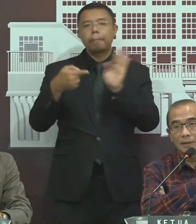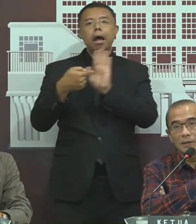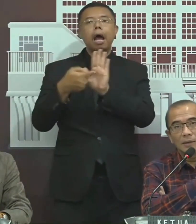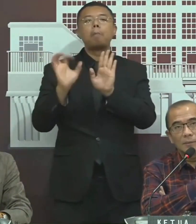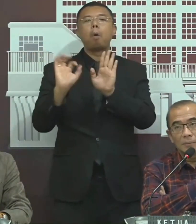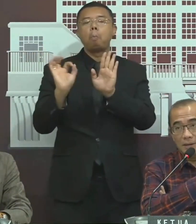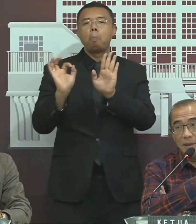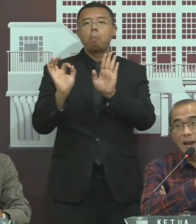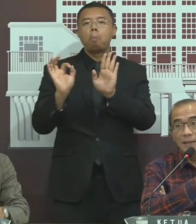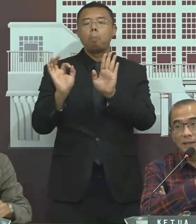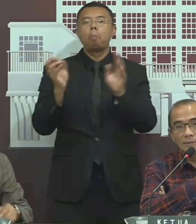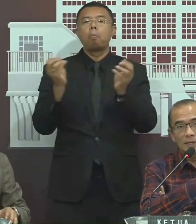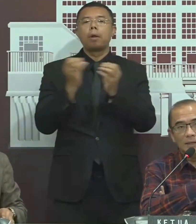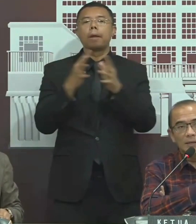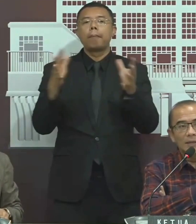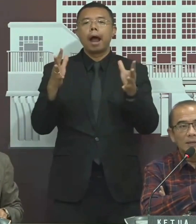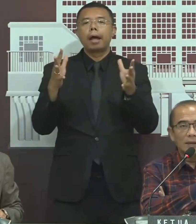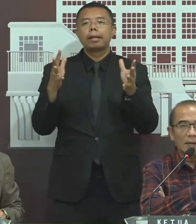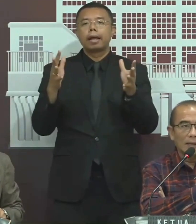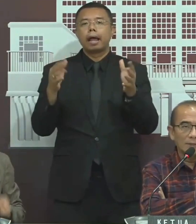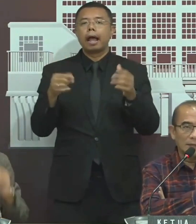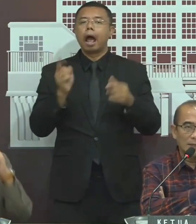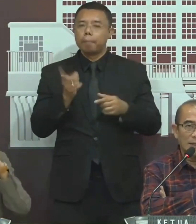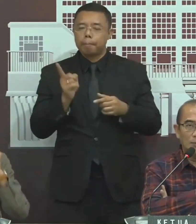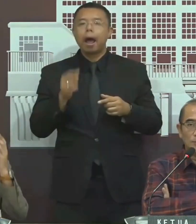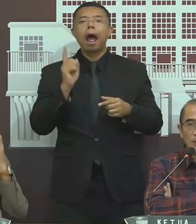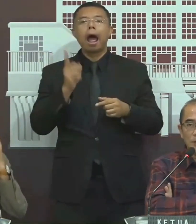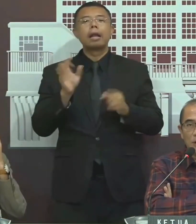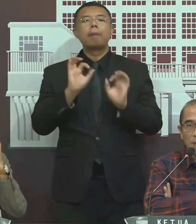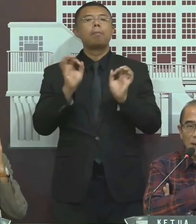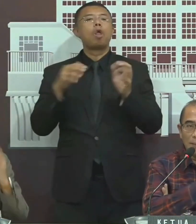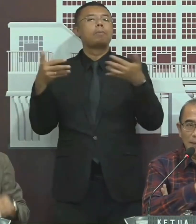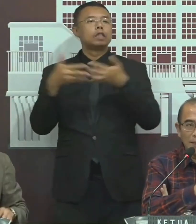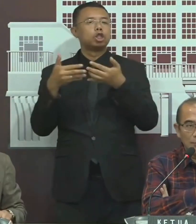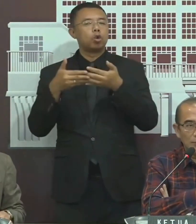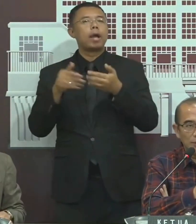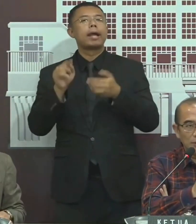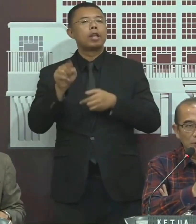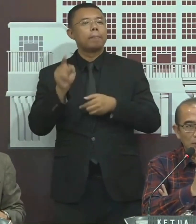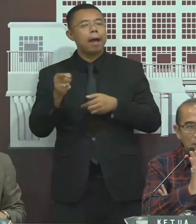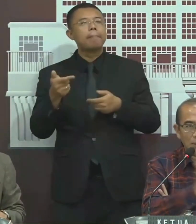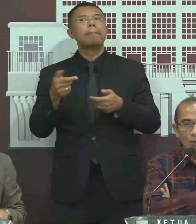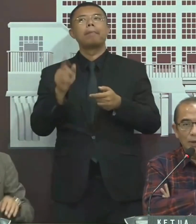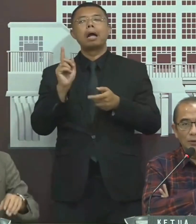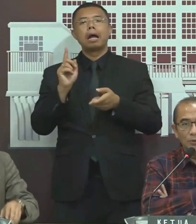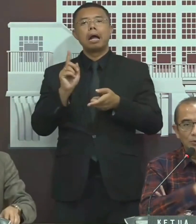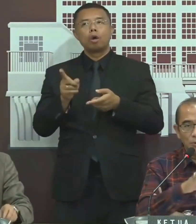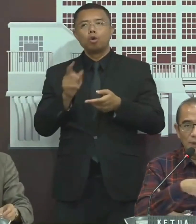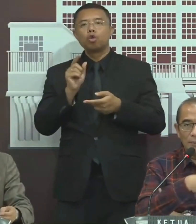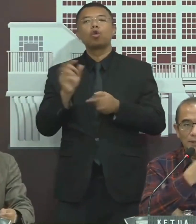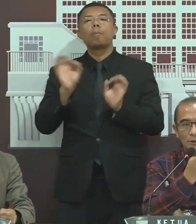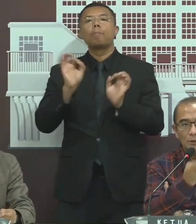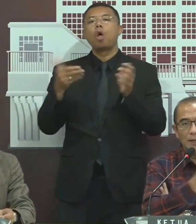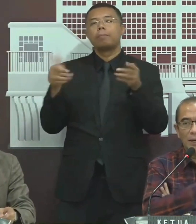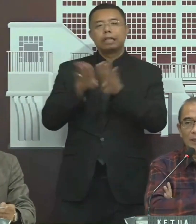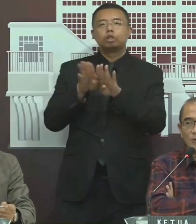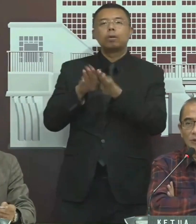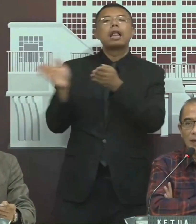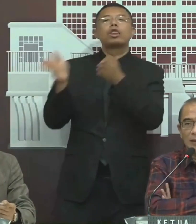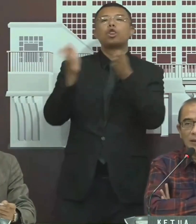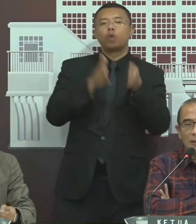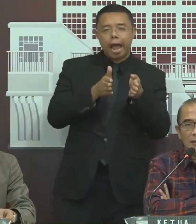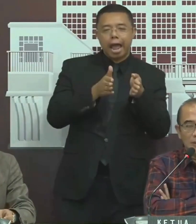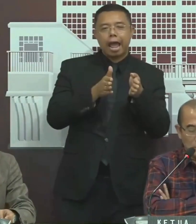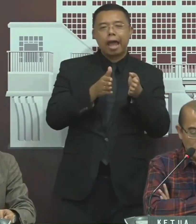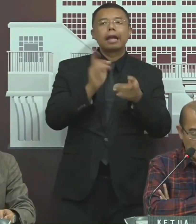perkembangannya misalkan Ya karena masih ada yang belum sinkron, maka bagi yang belum sinkron Menunggah dulu dan melanjutkan dengan yang